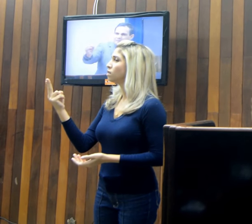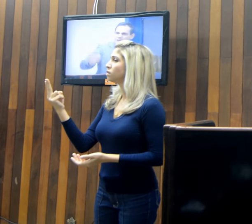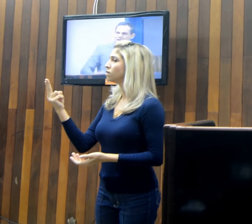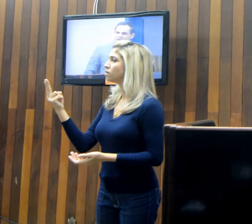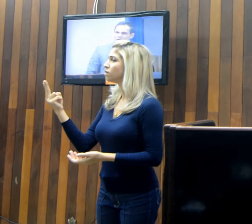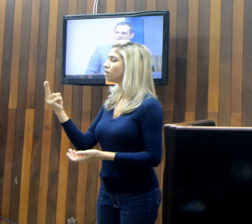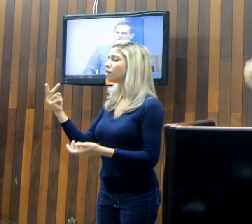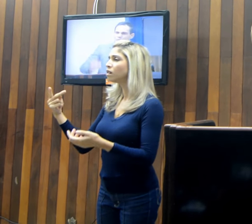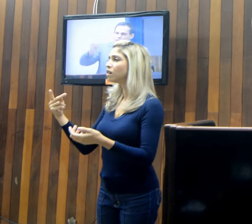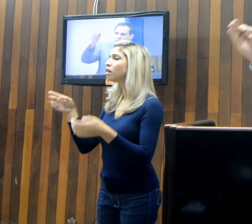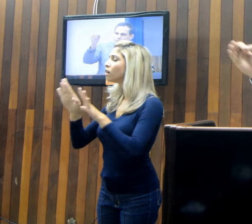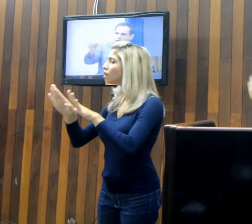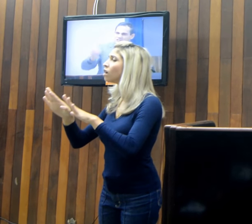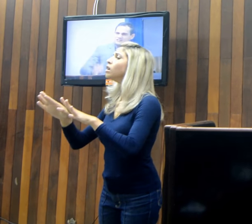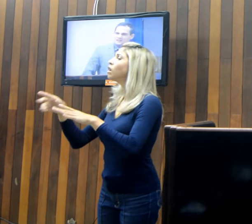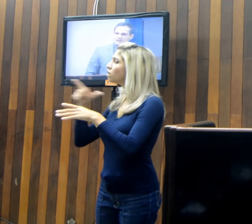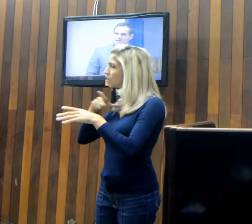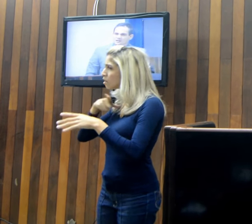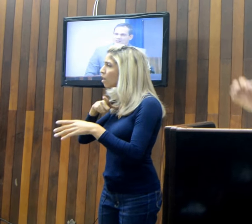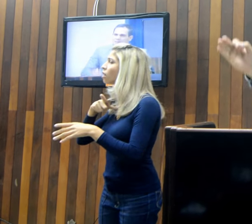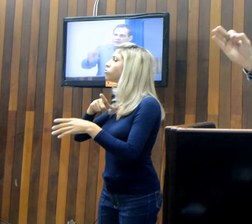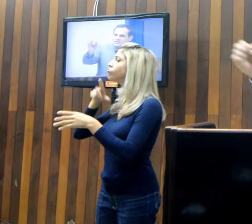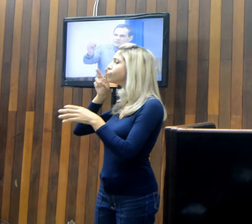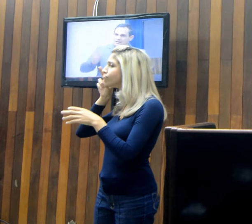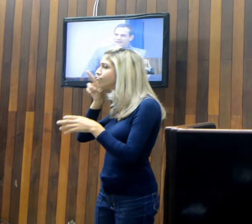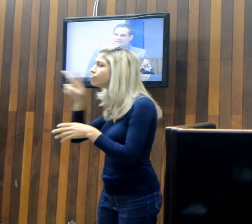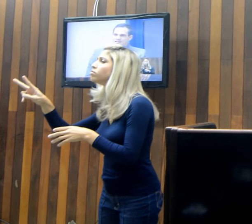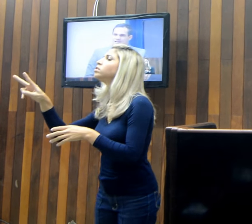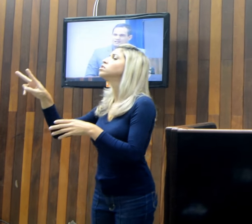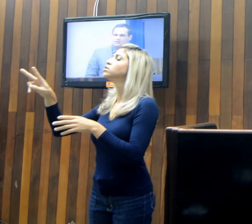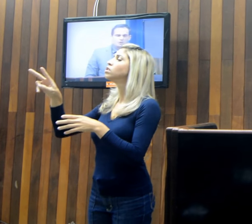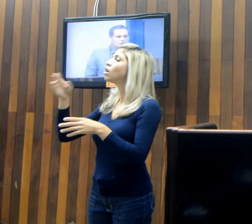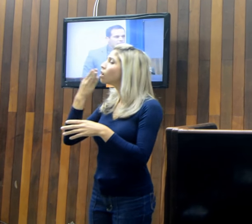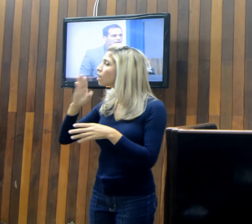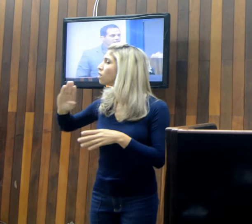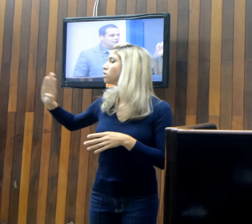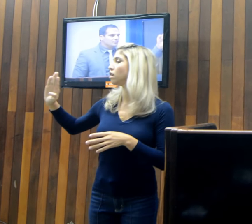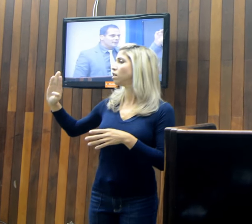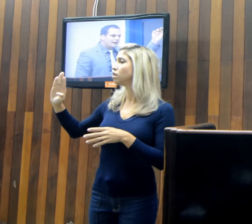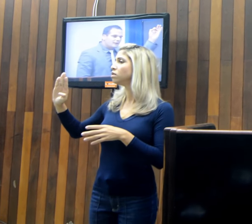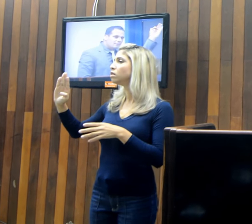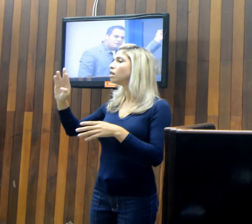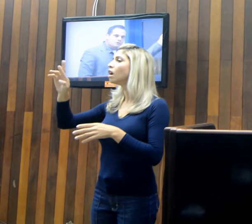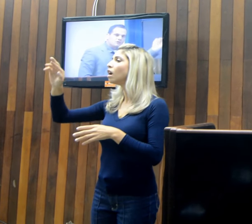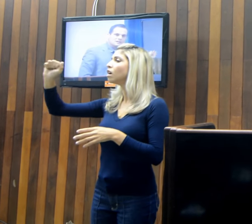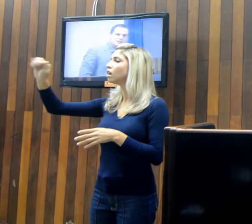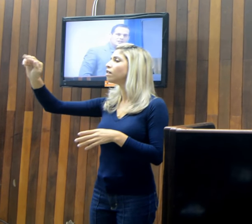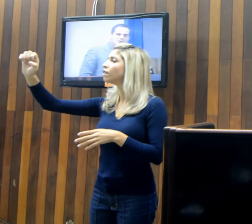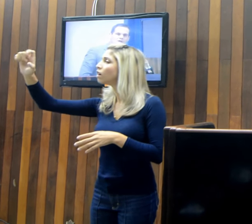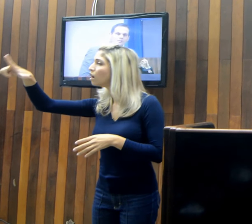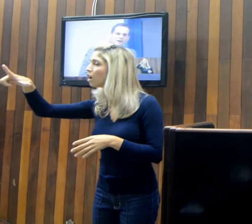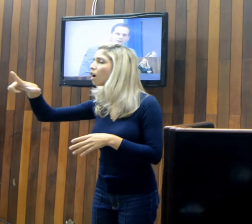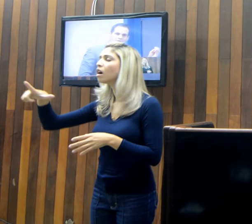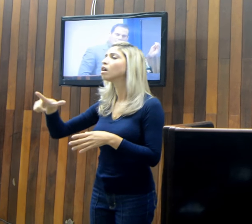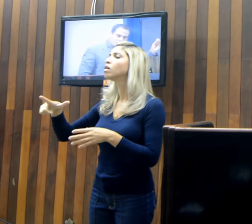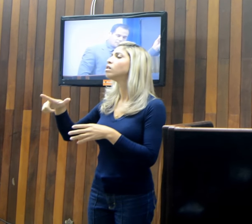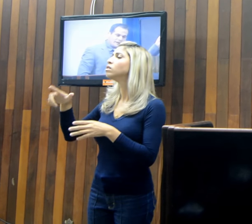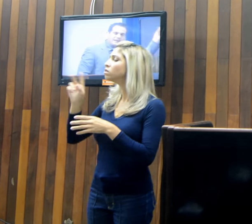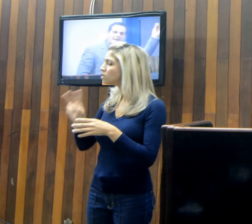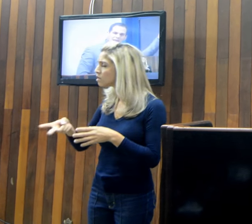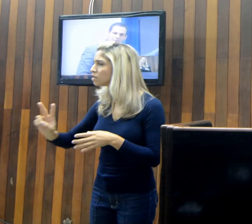limpa, com proposta, uma campanha de coragem. Estou acompanhando a campanha do doutor Adriano, uma